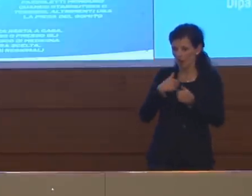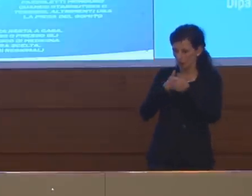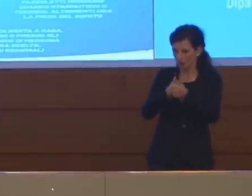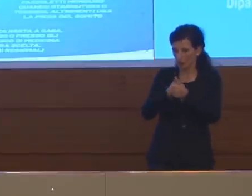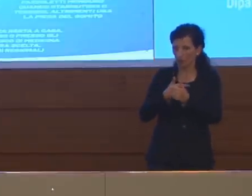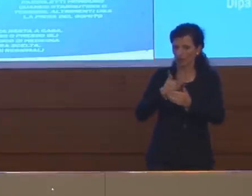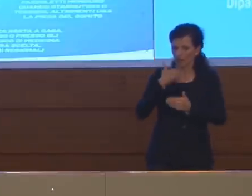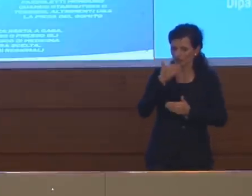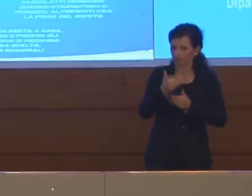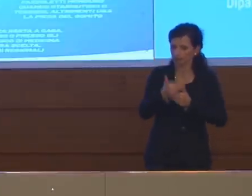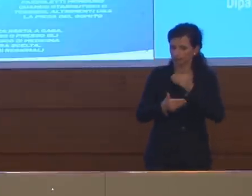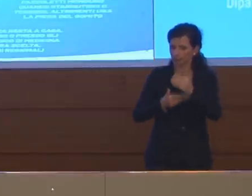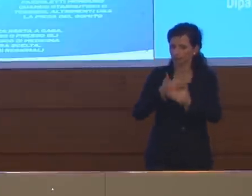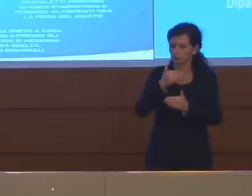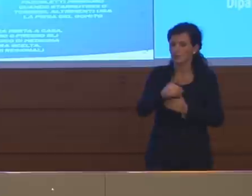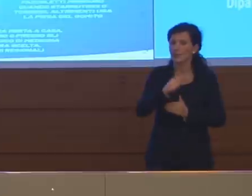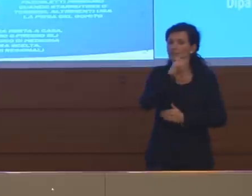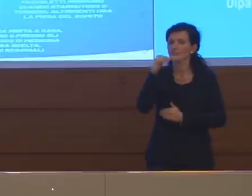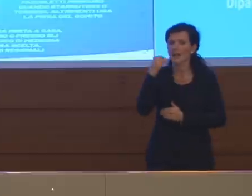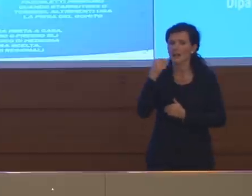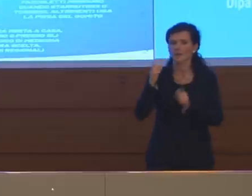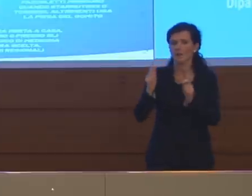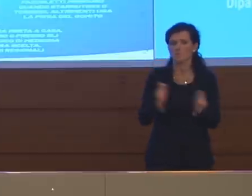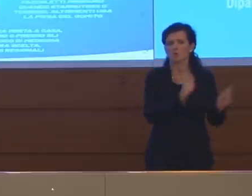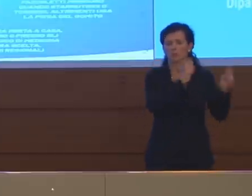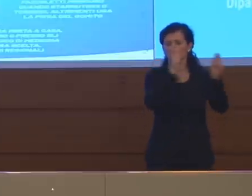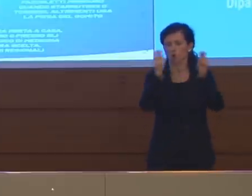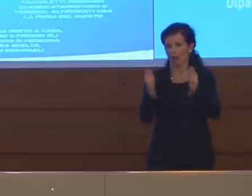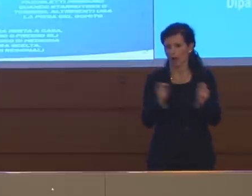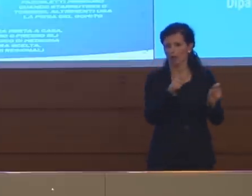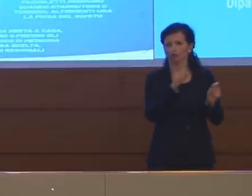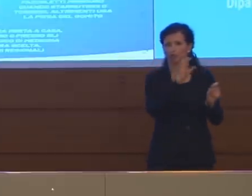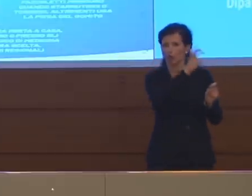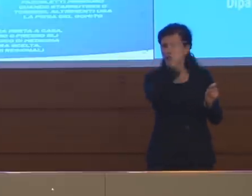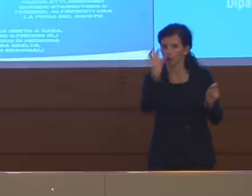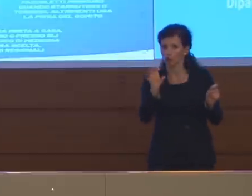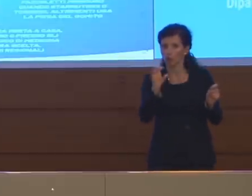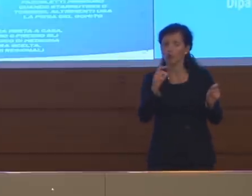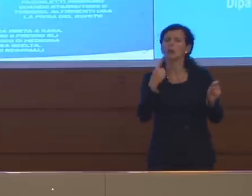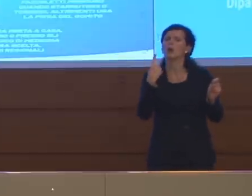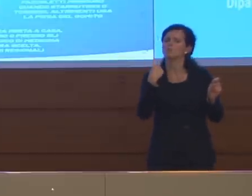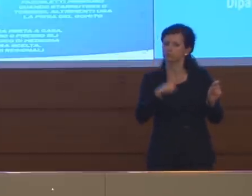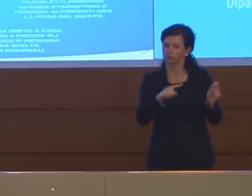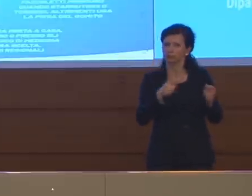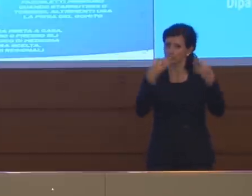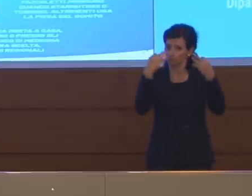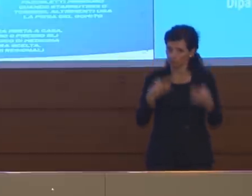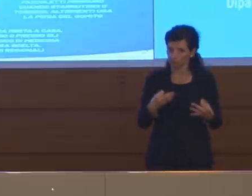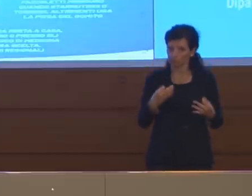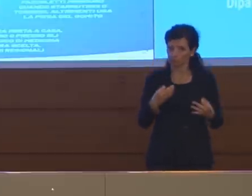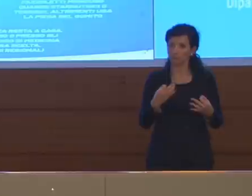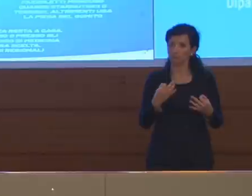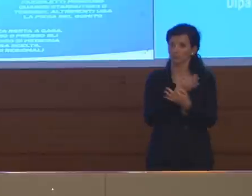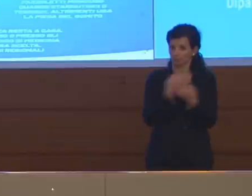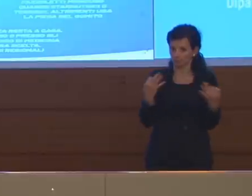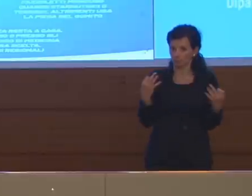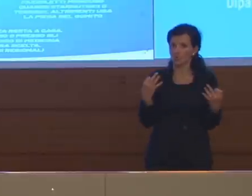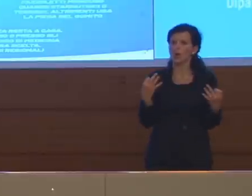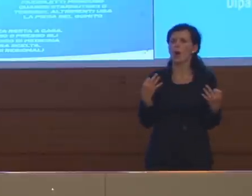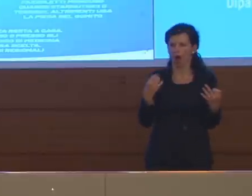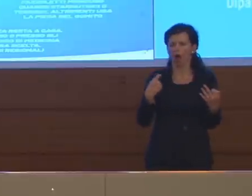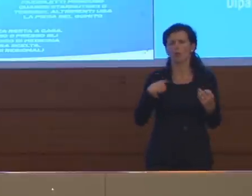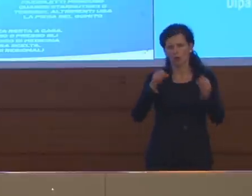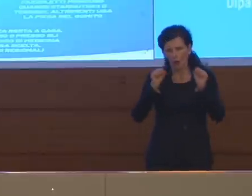monitoraggio e noi ci stiamo avviando verso questo tipo di passaggio. Una volta che sia ben consolidato questo, ci